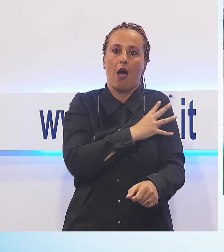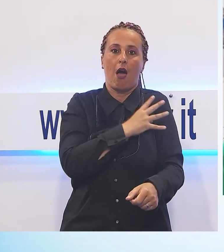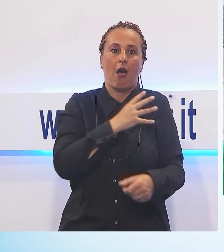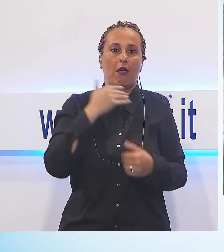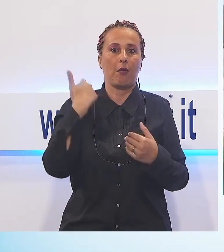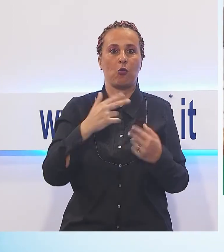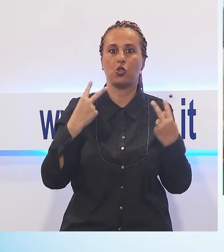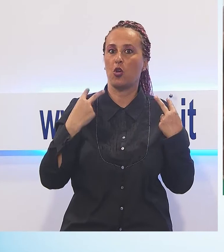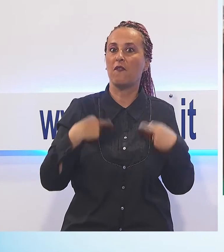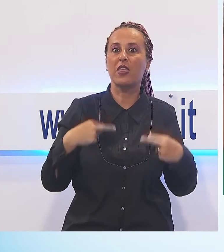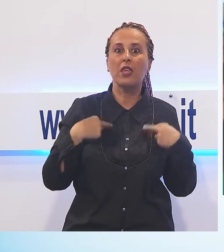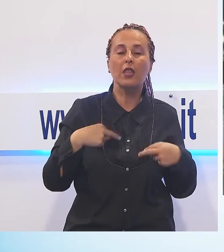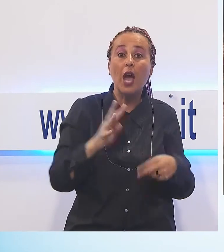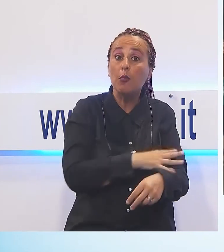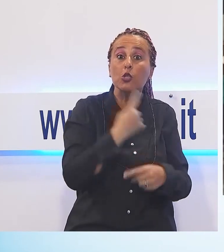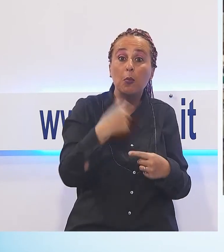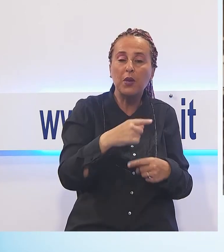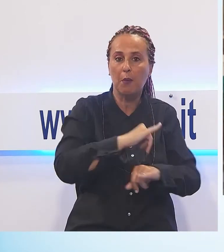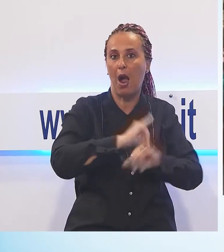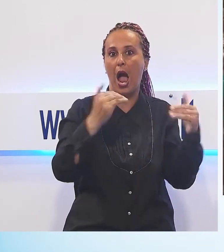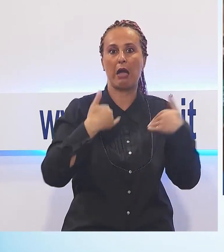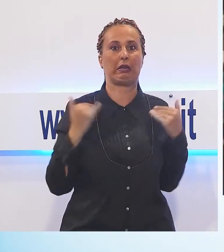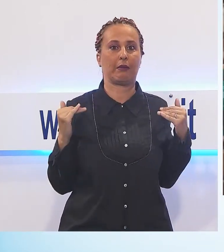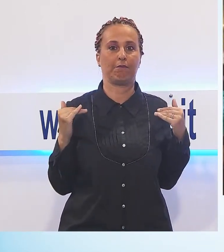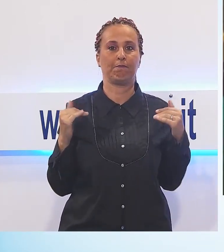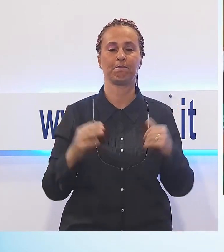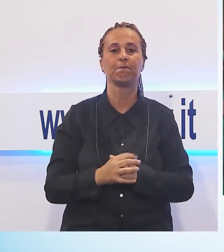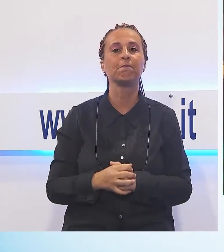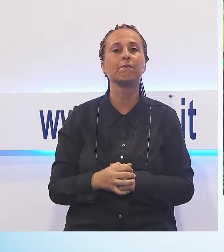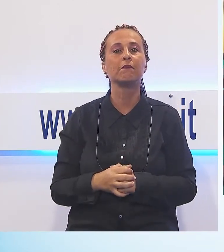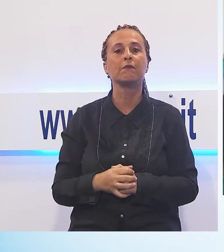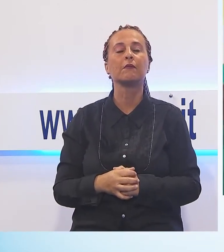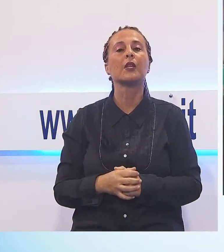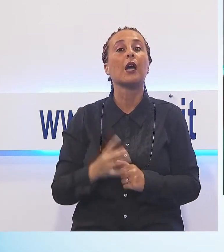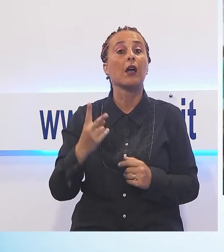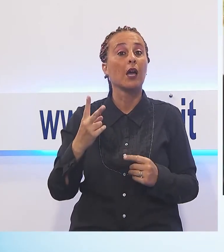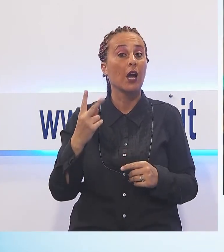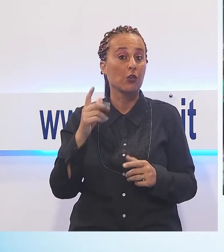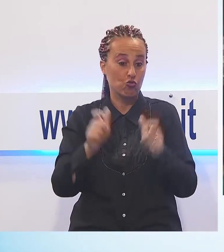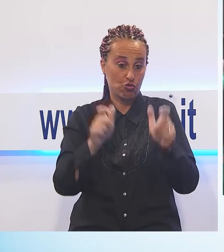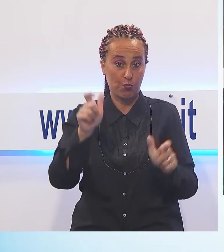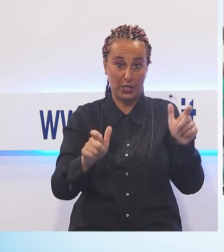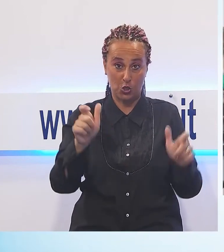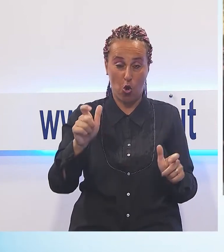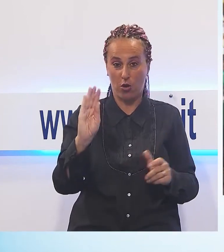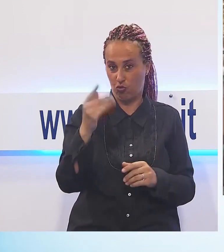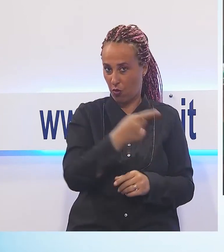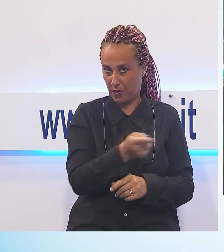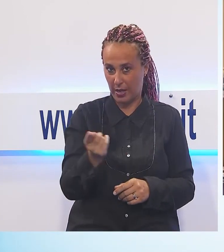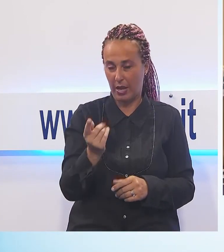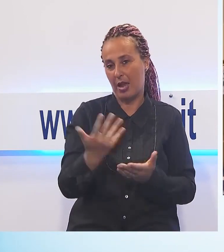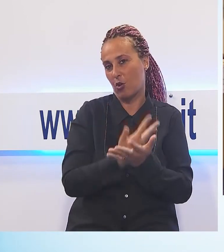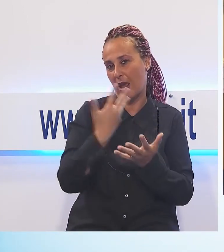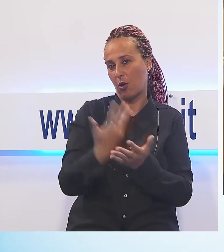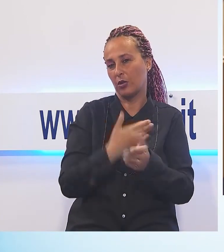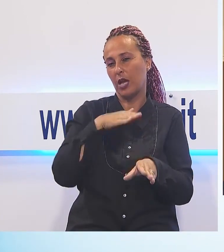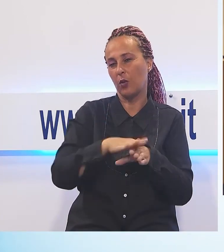vita. Bene, allora io credo che questi ragazzi ci hanno detto insieme agli altri quello che gli è passato nel cuore in questo bel